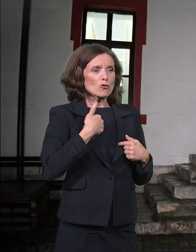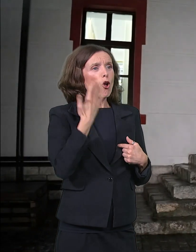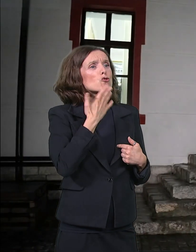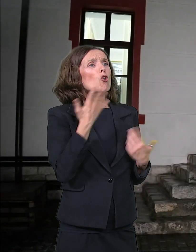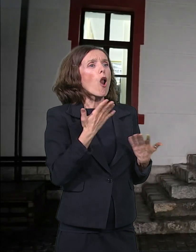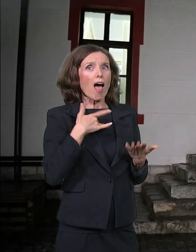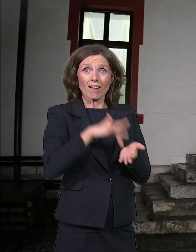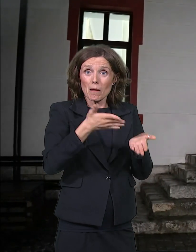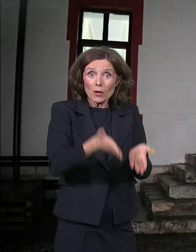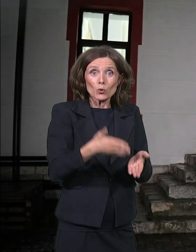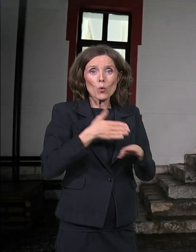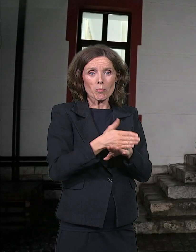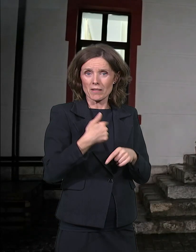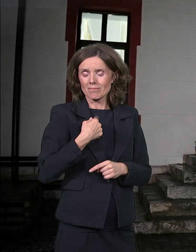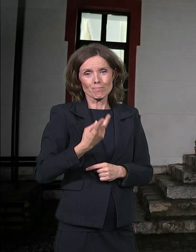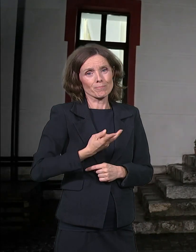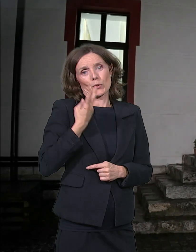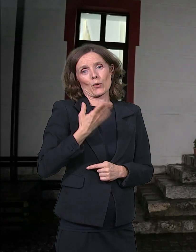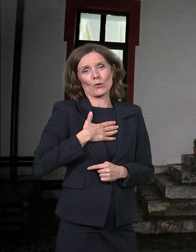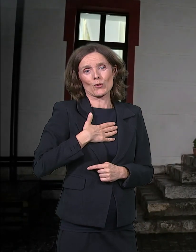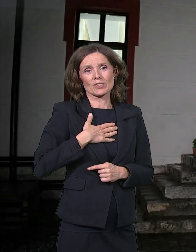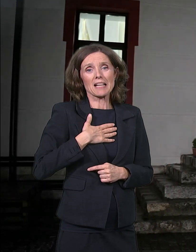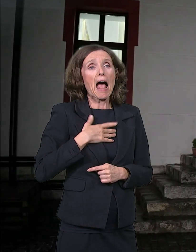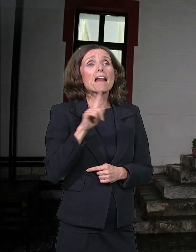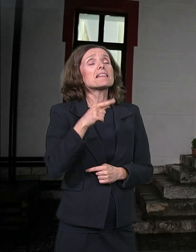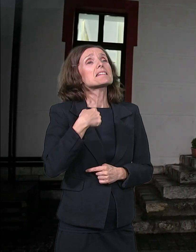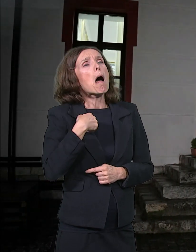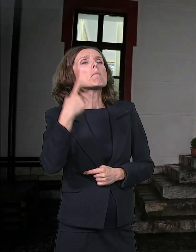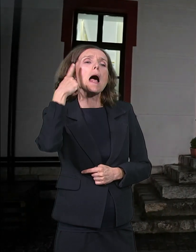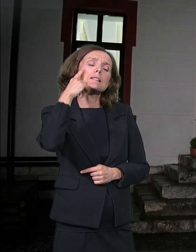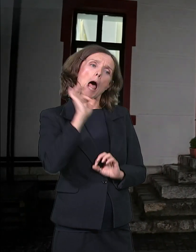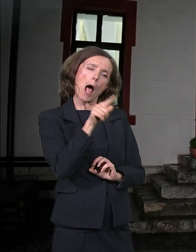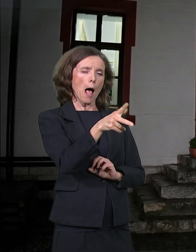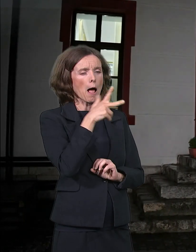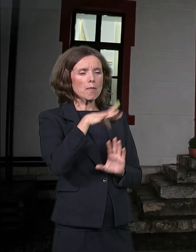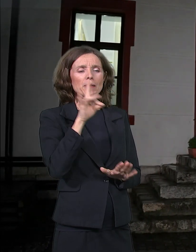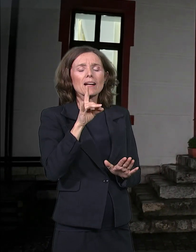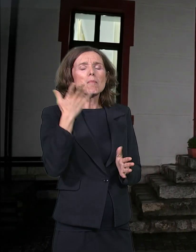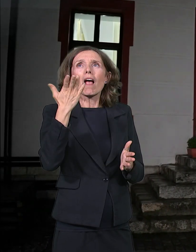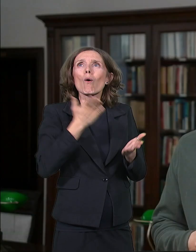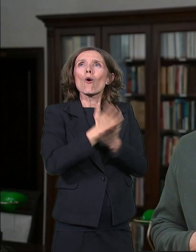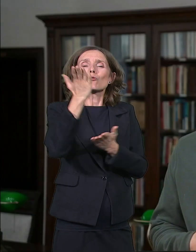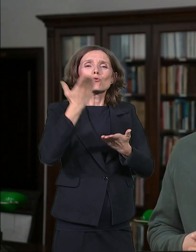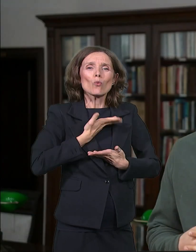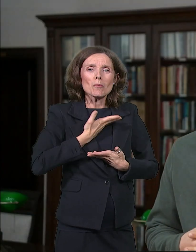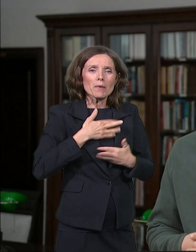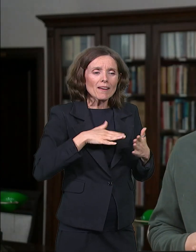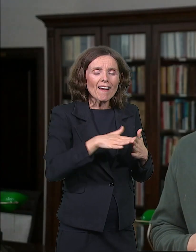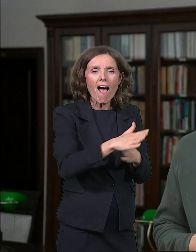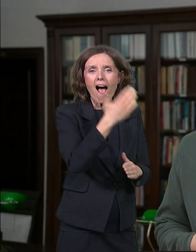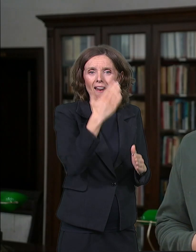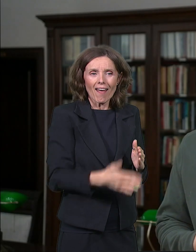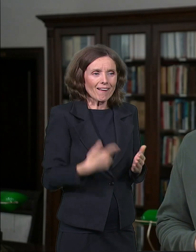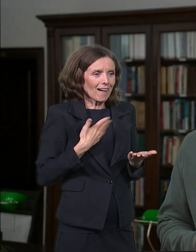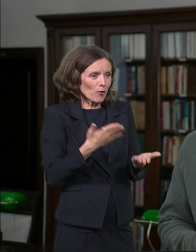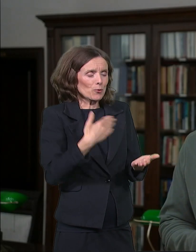nekako došao ovde. Eto, to nisam, možda nija izabrao, ali na kraju sam završio tu. onda...